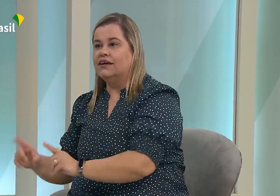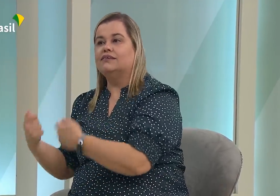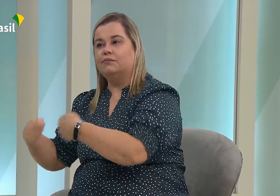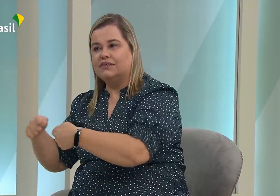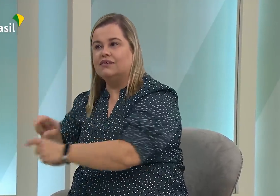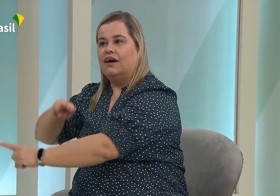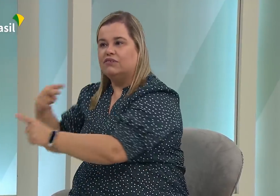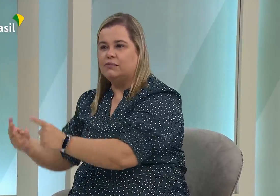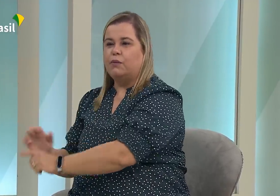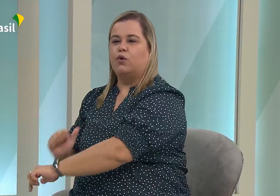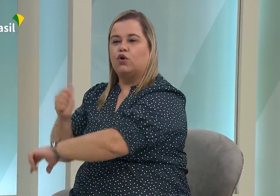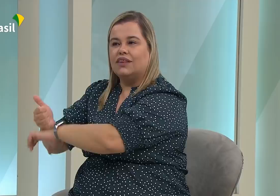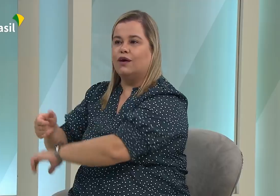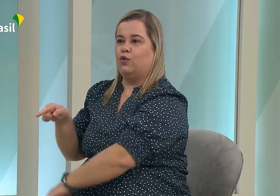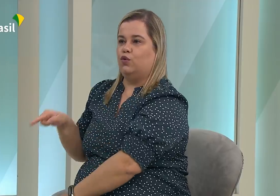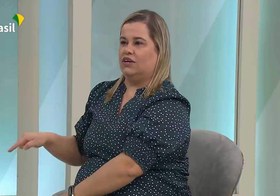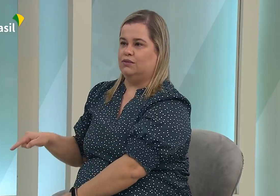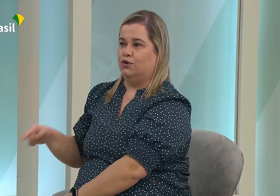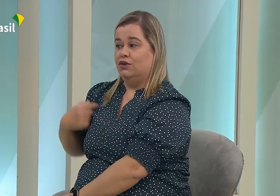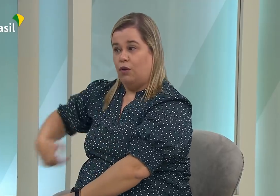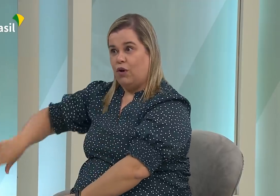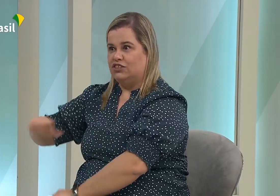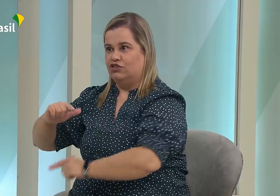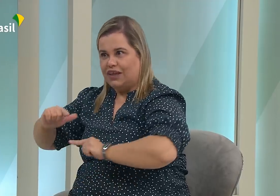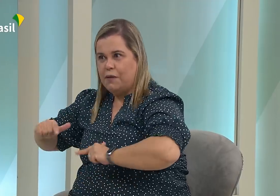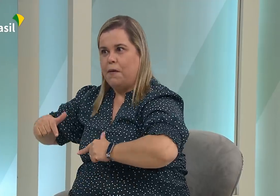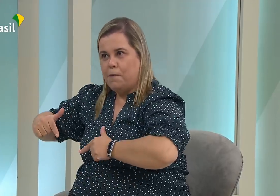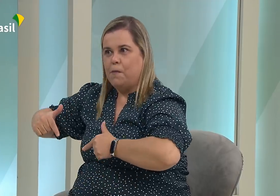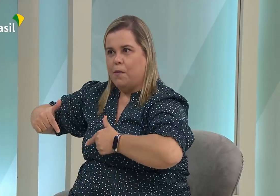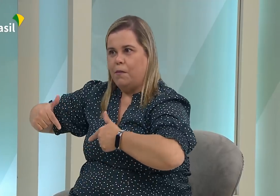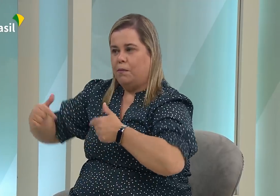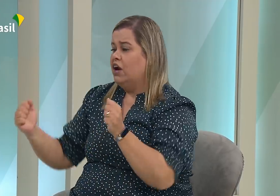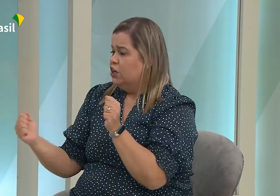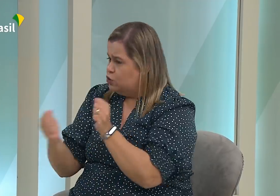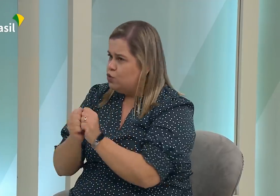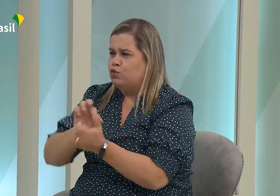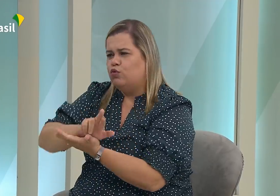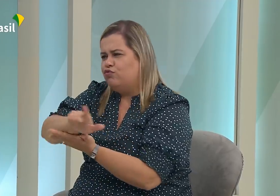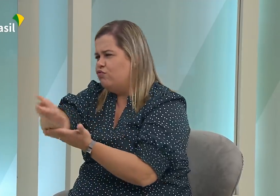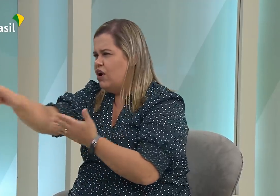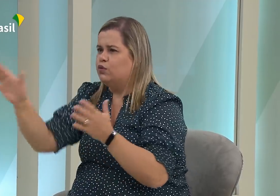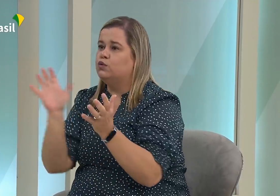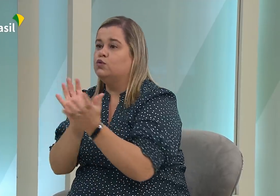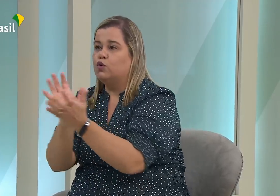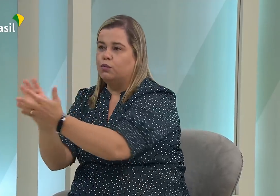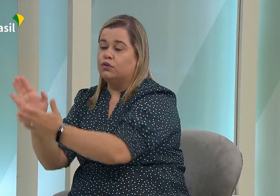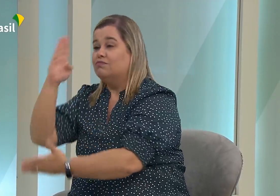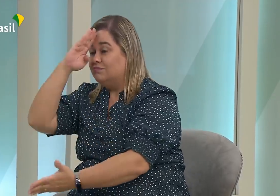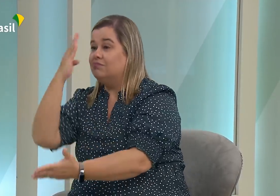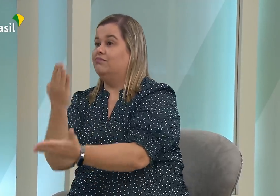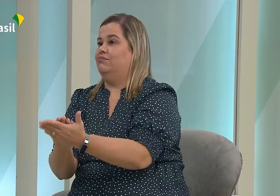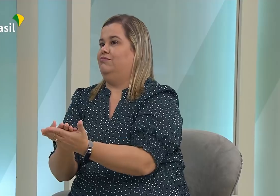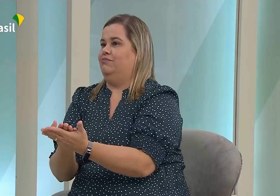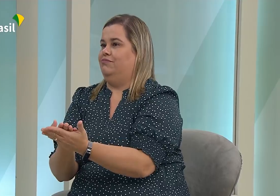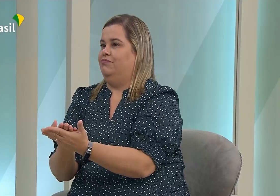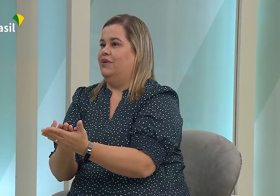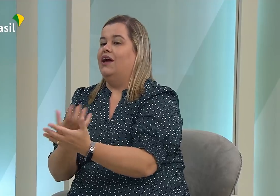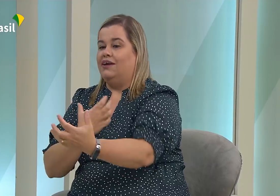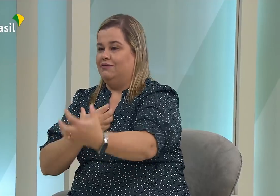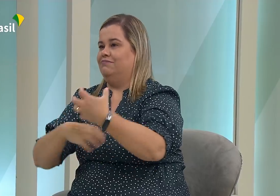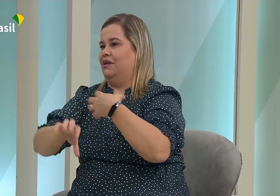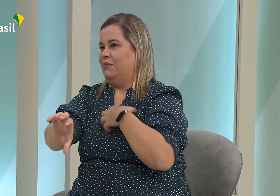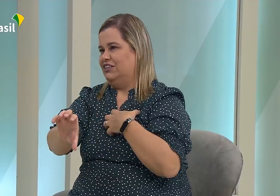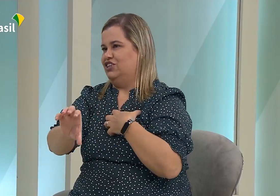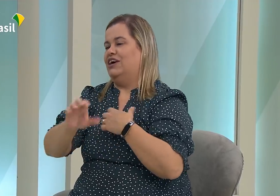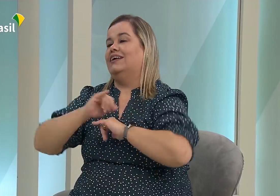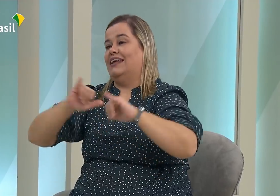deficiência. Então, a visibilidade aumentou e as pessoas vêm vindo, estão entendendo sobre a importância do